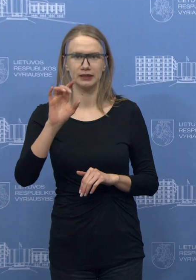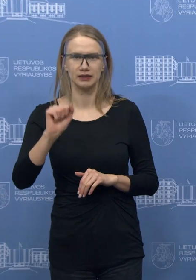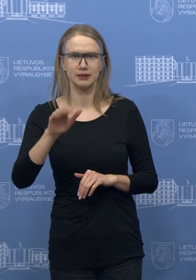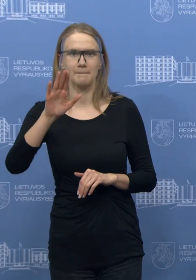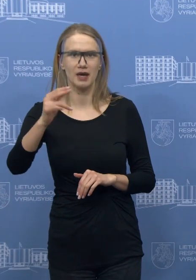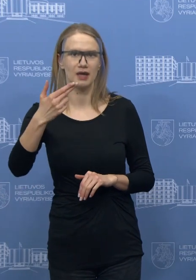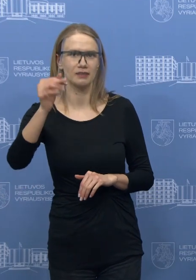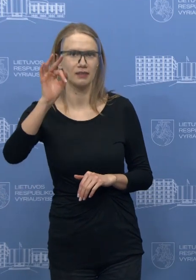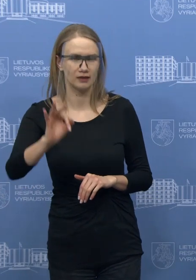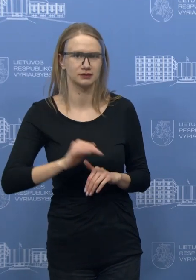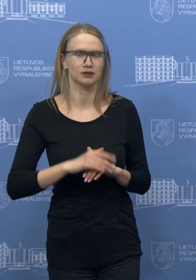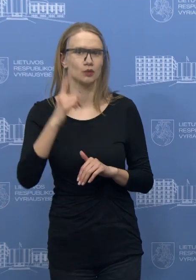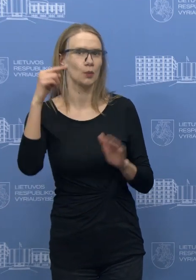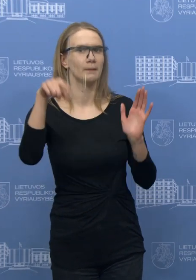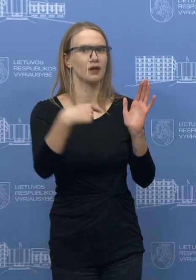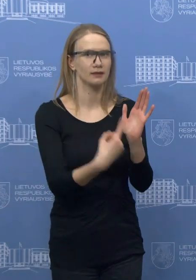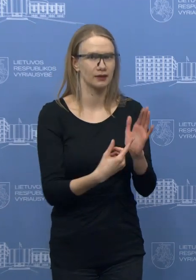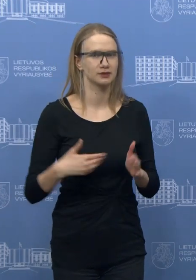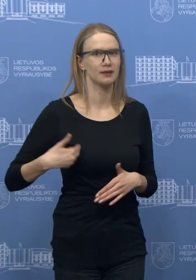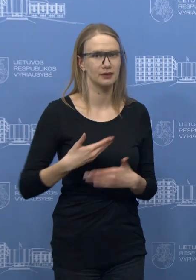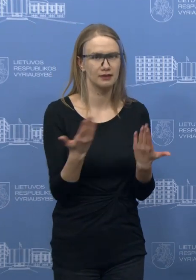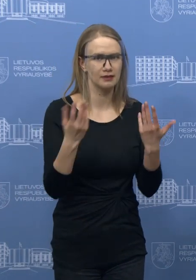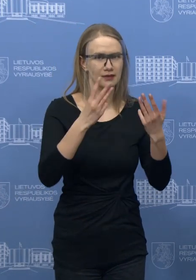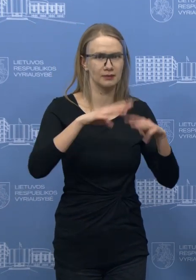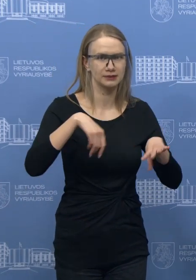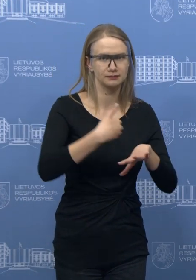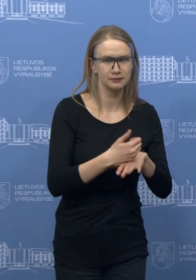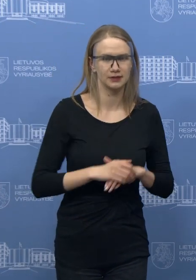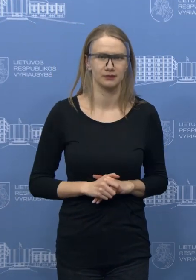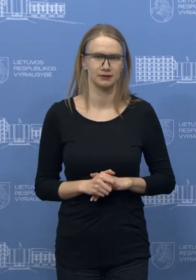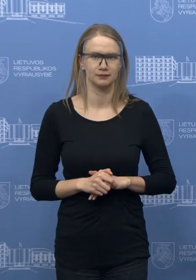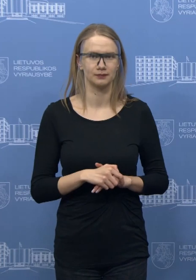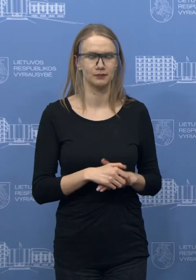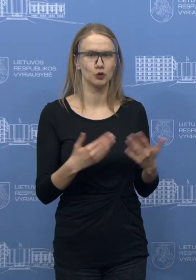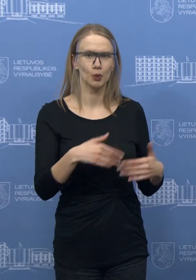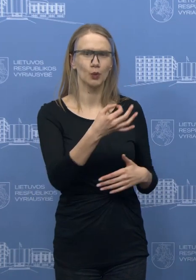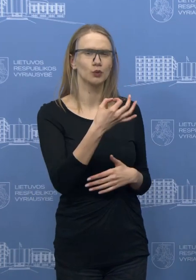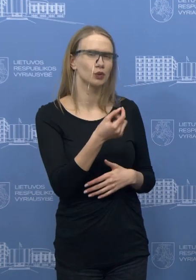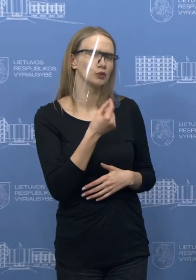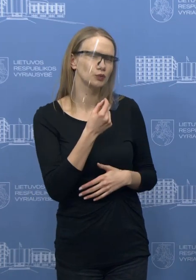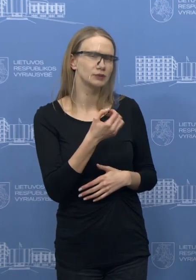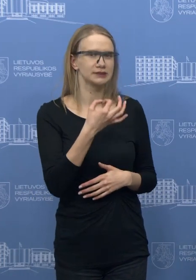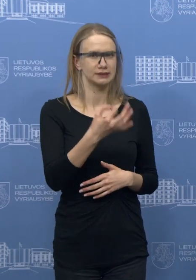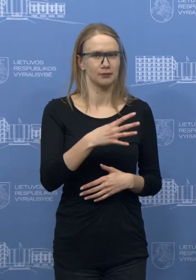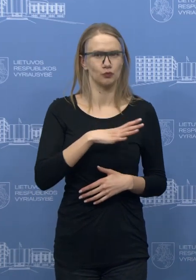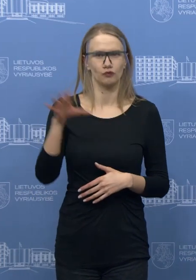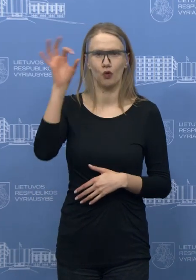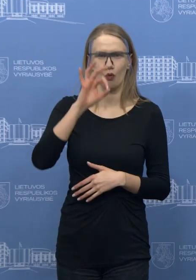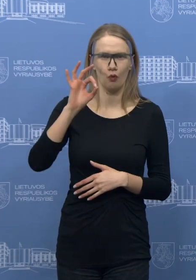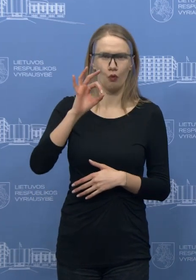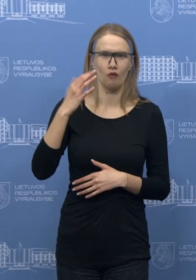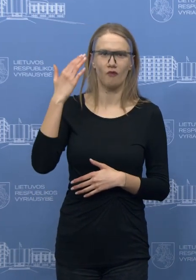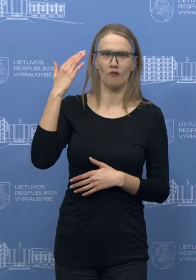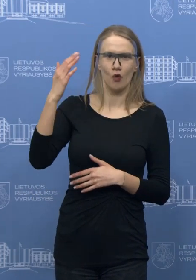BNS, prašau. Sveiki, premierė. Tai jau jūs šiek tiek užsiminėt apie prognozes, pristatytas jūsų vadovavimam